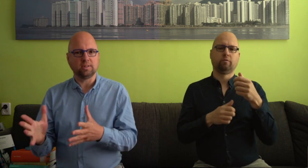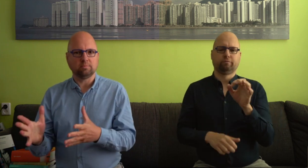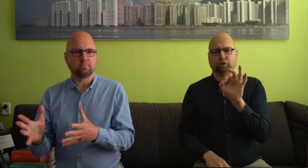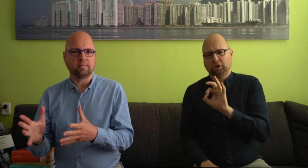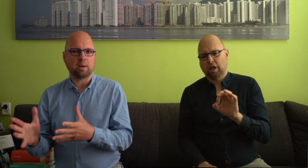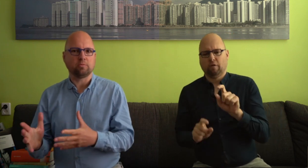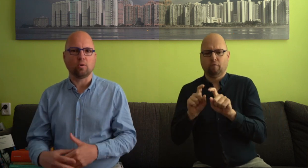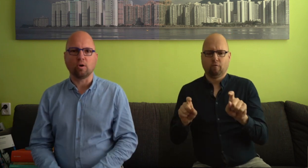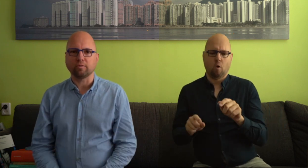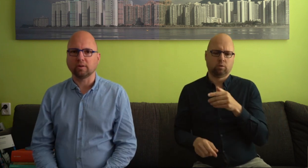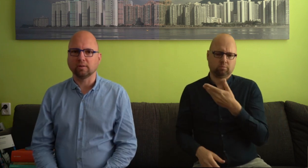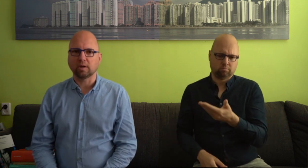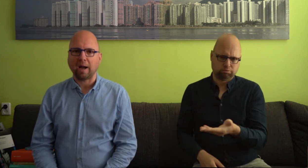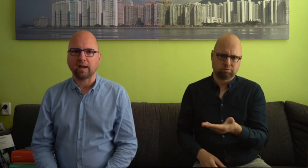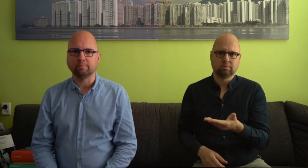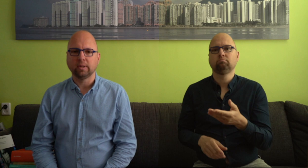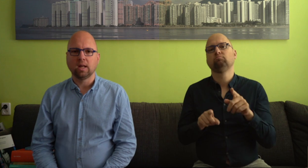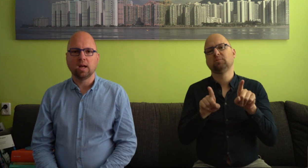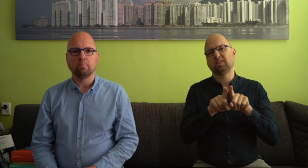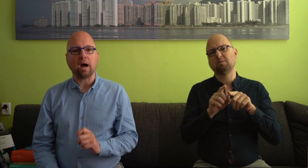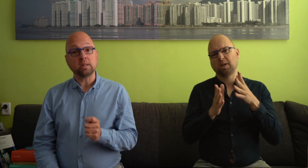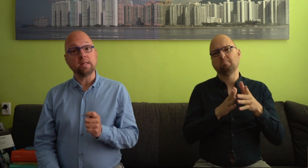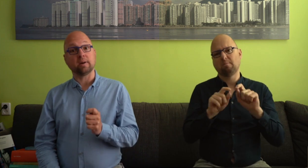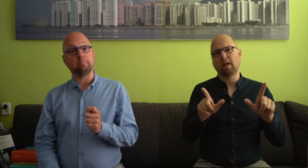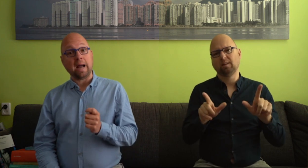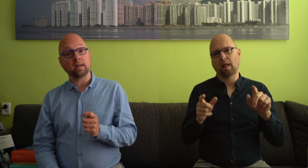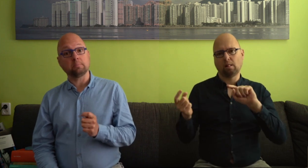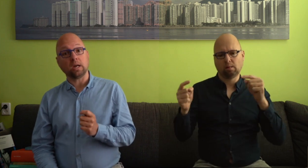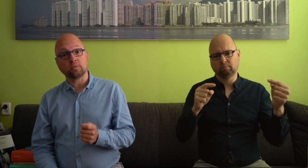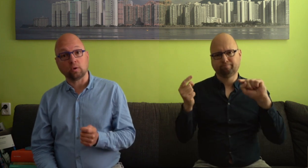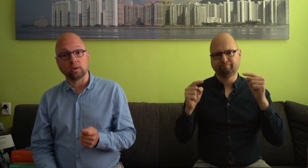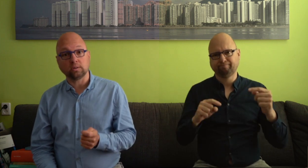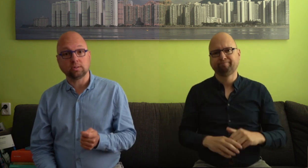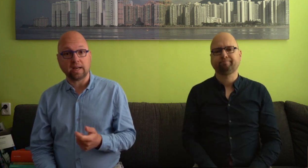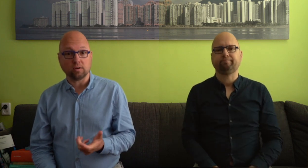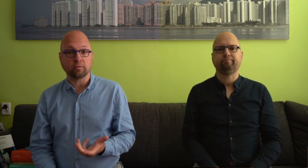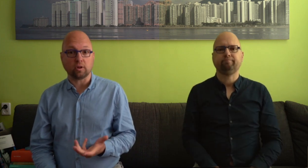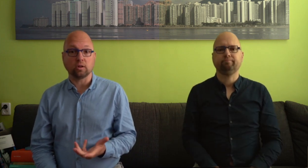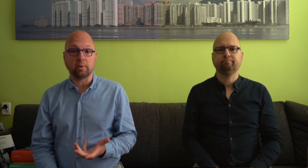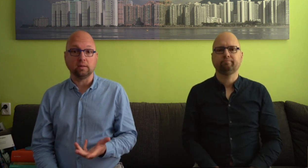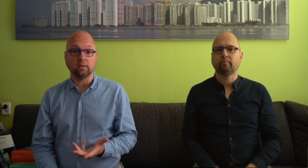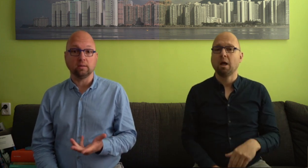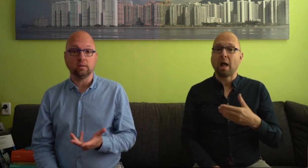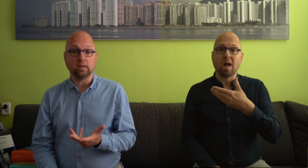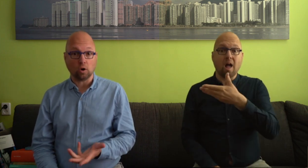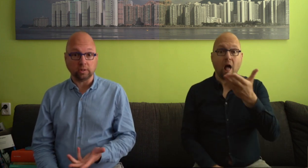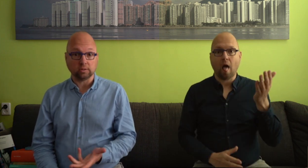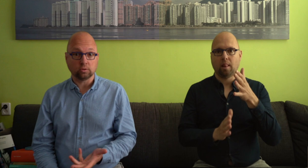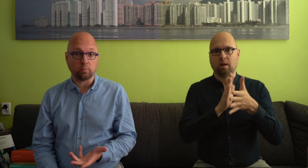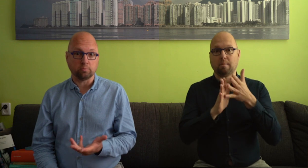die hebben we ook over gebaren. Maar al die nieuwe gebaren die bedacht worden, zijn over het algemeen iconisch. Op